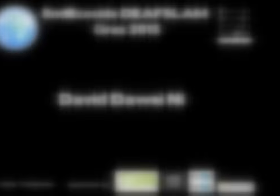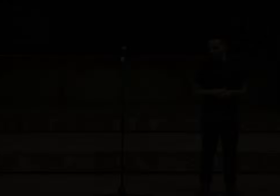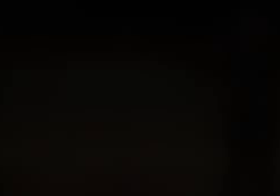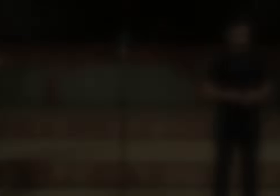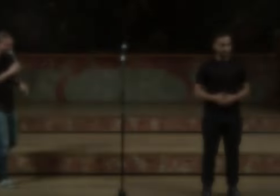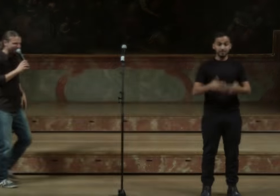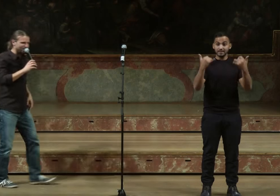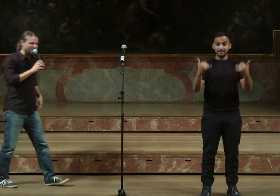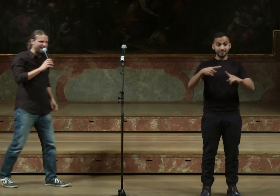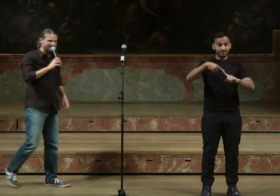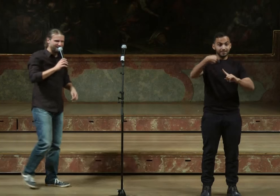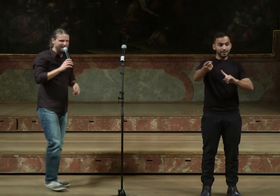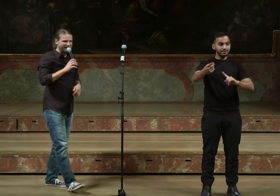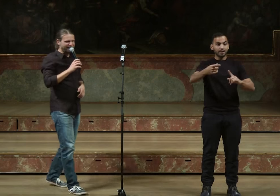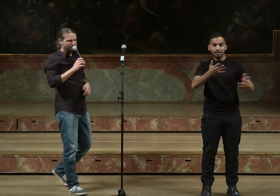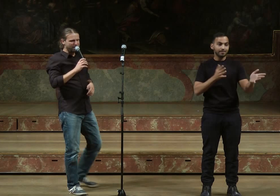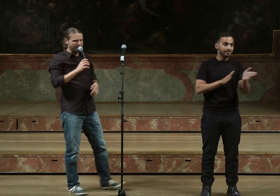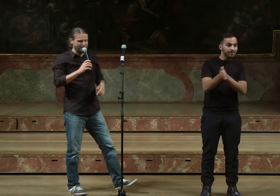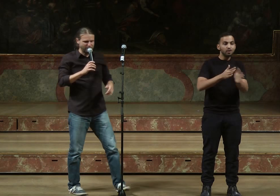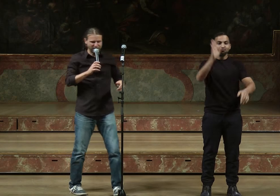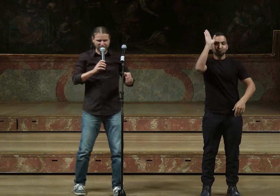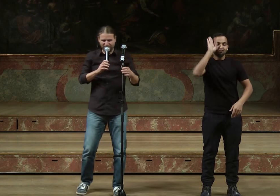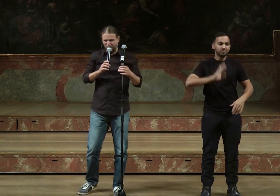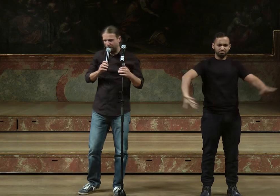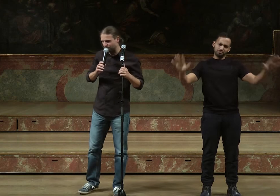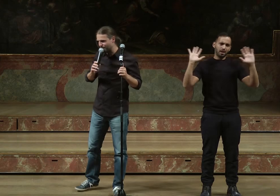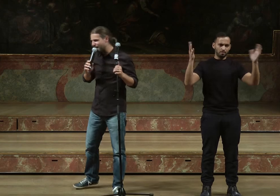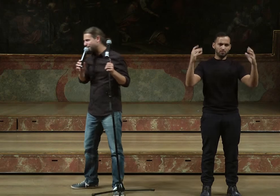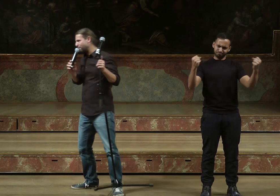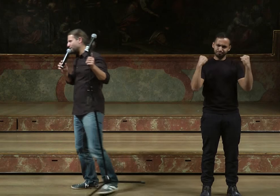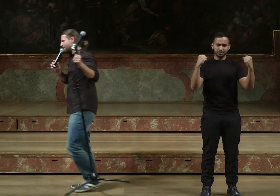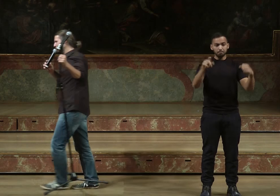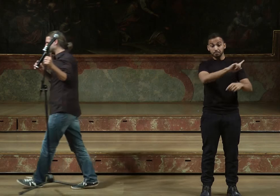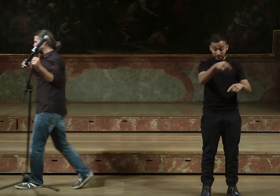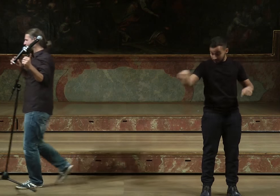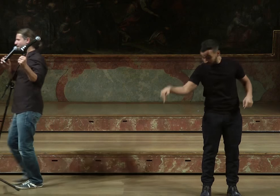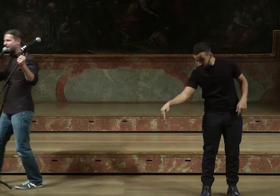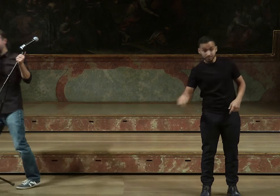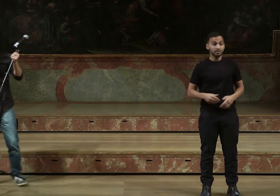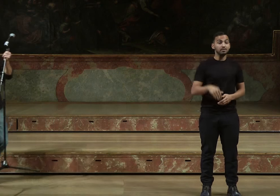Willkommen zum nächsten Starter. Ich bitte um einen riesen Applaus. Bis auf der Bühne ist wir dabei.